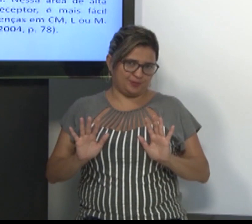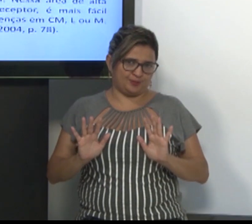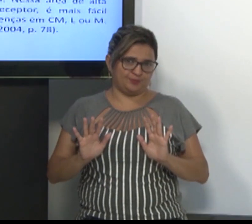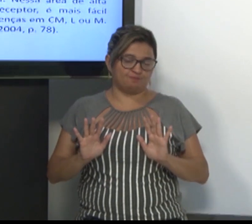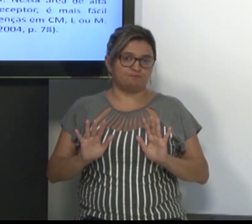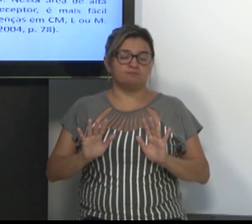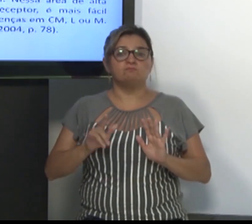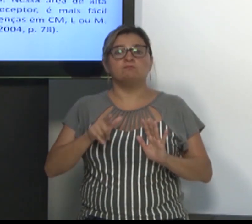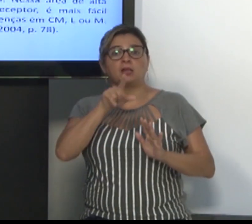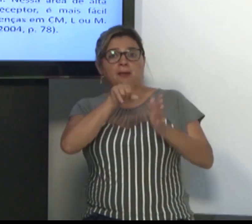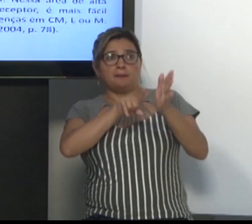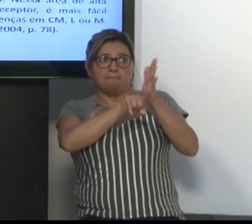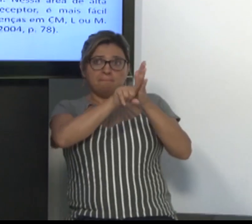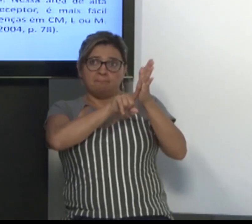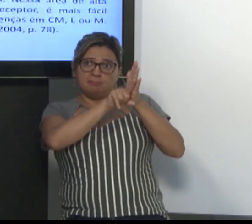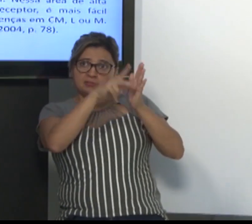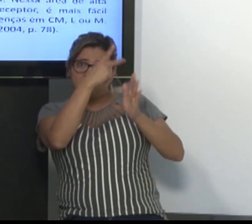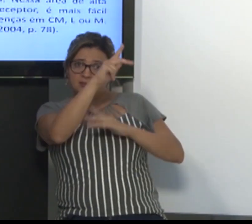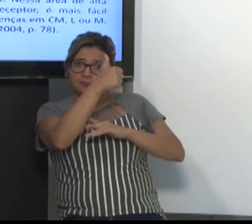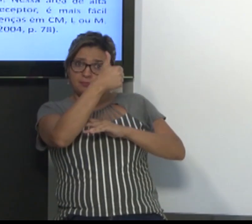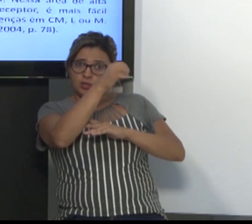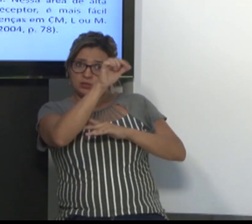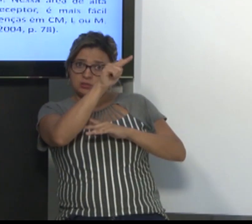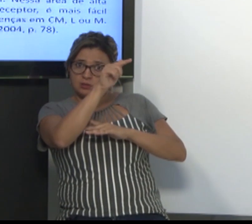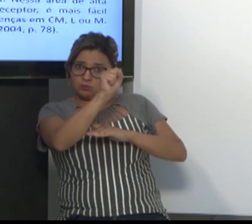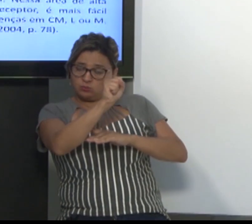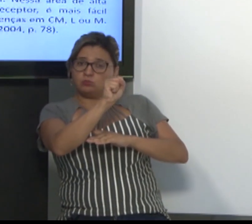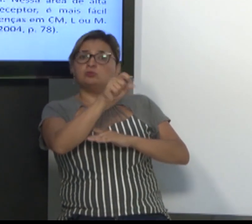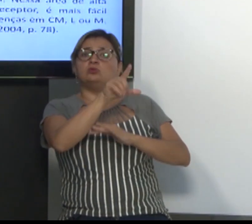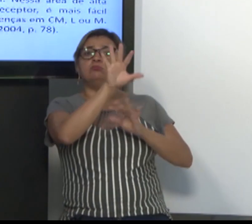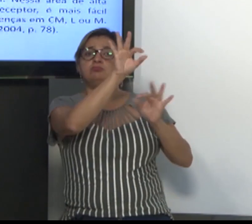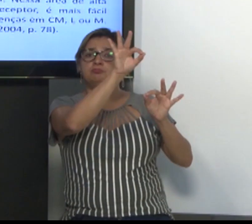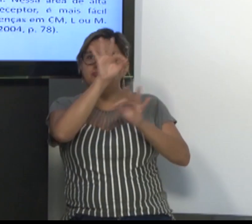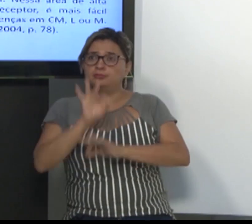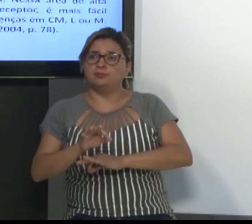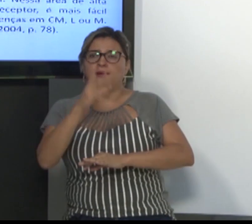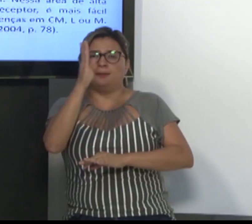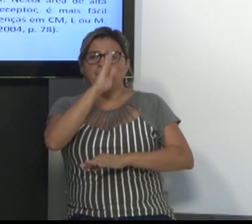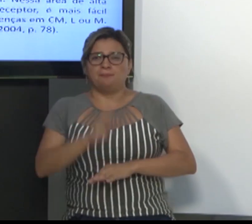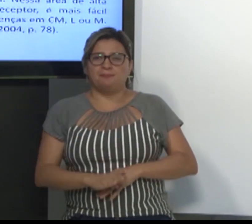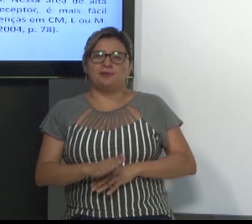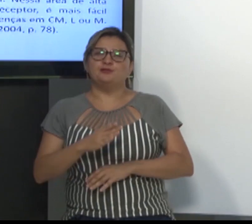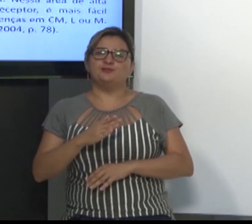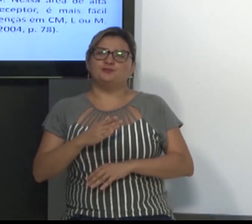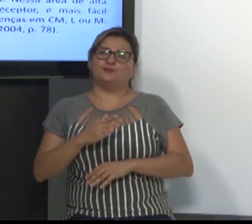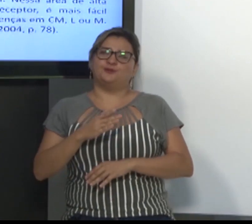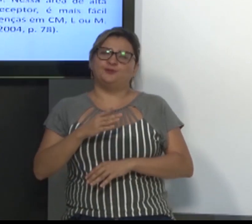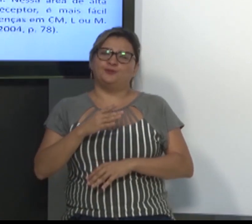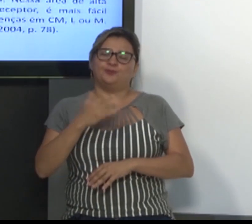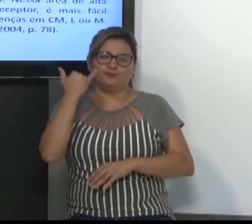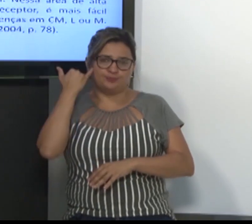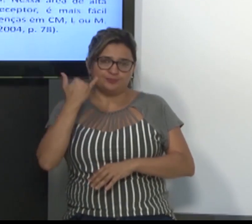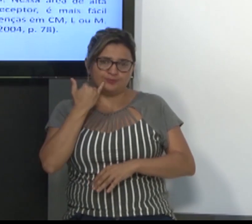permite usar. Os parâmetros na língua de sinais, tudo que tem dentro dos parâmetros, os